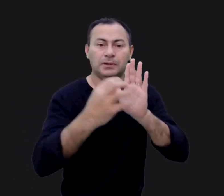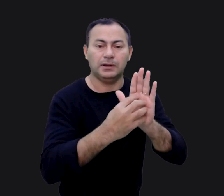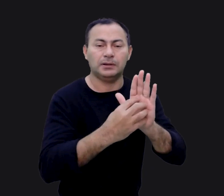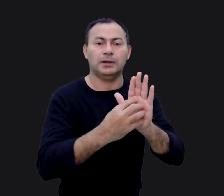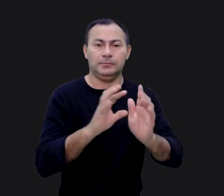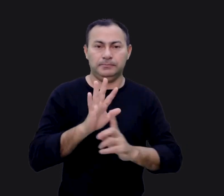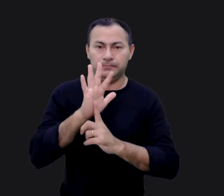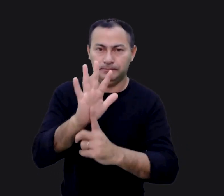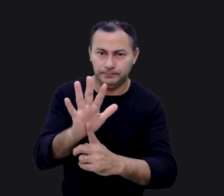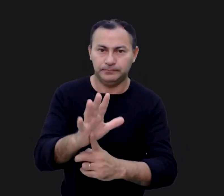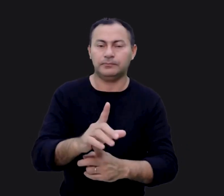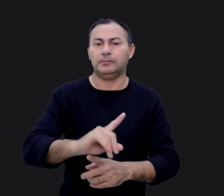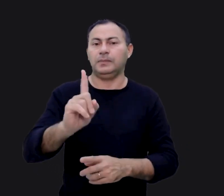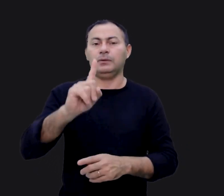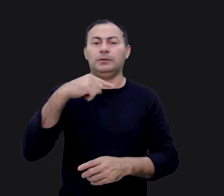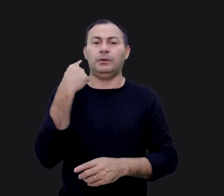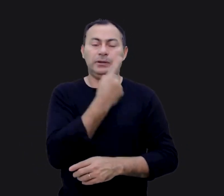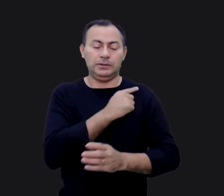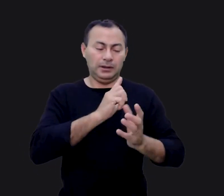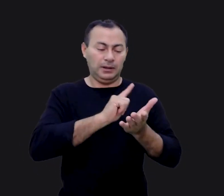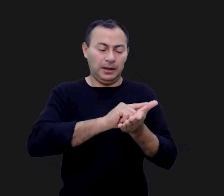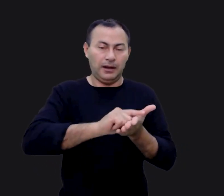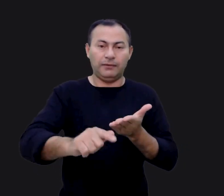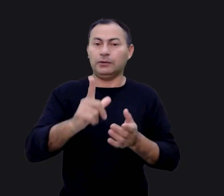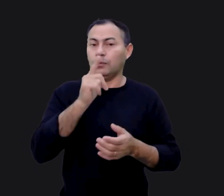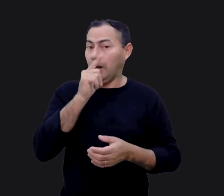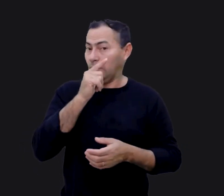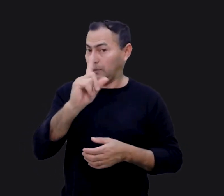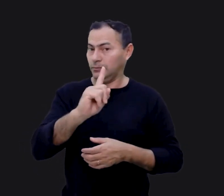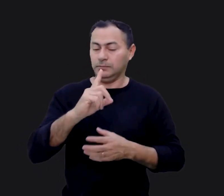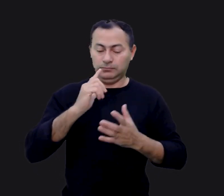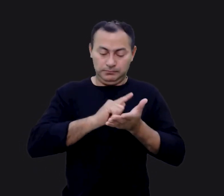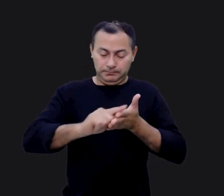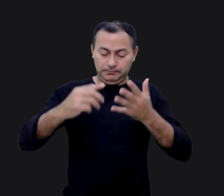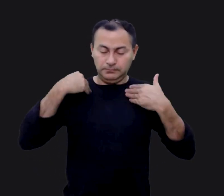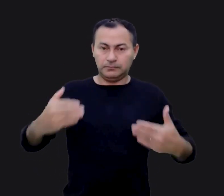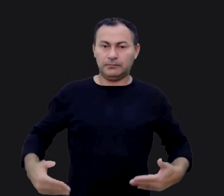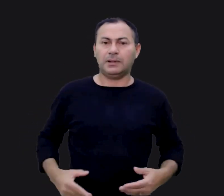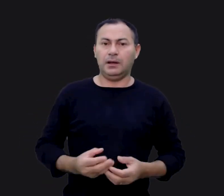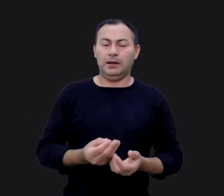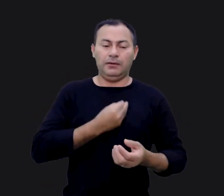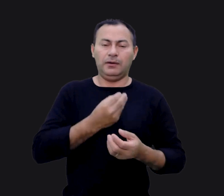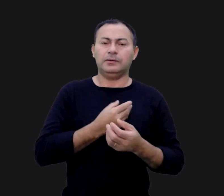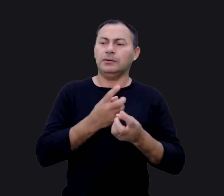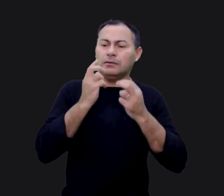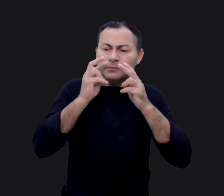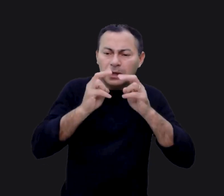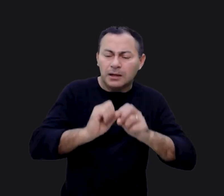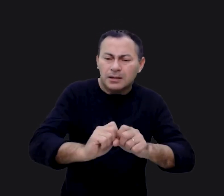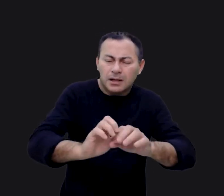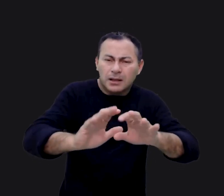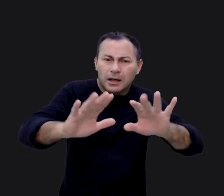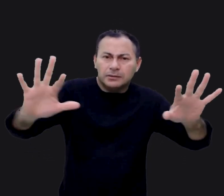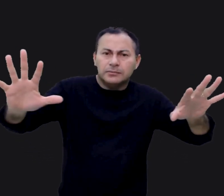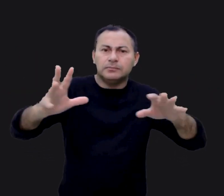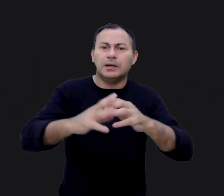simbolismos das revelações, não seremos lavados com água. Isso será um mar de vidro, claro, como cristal.